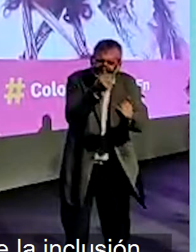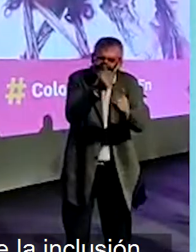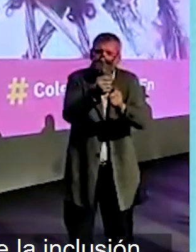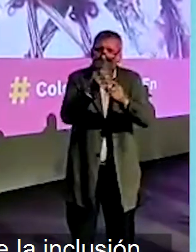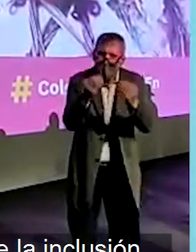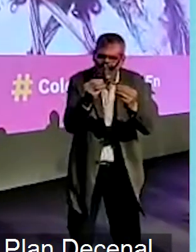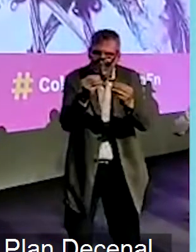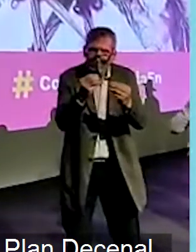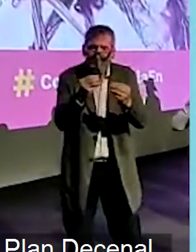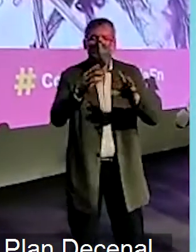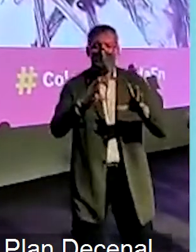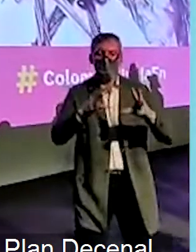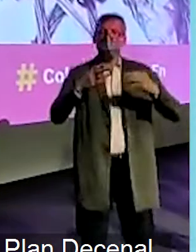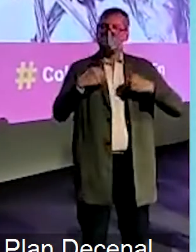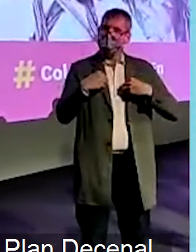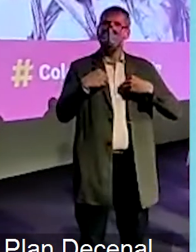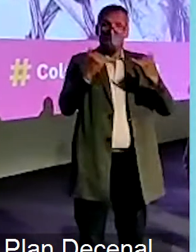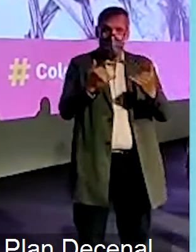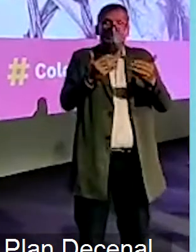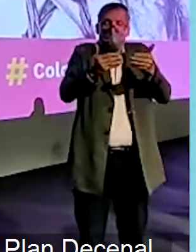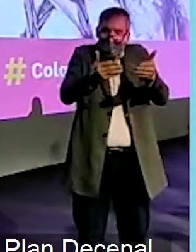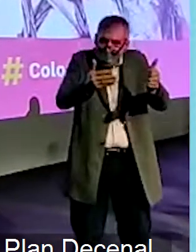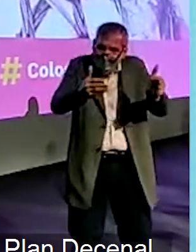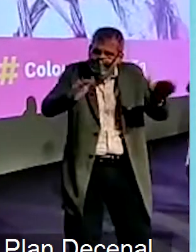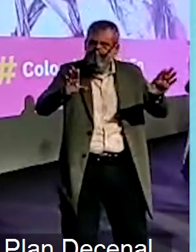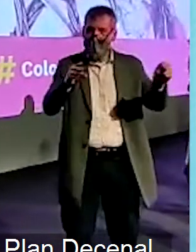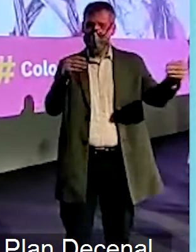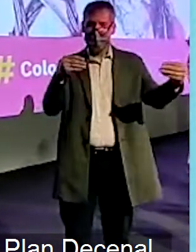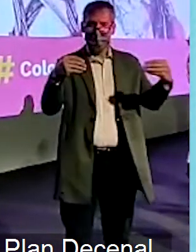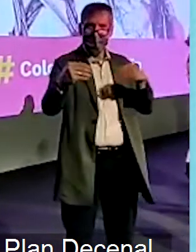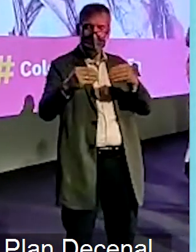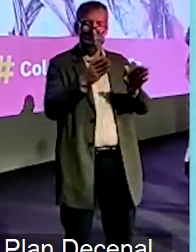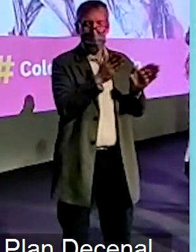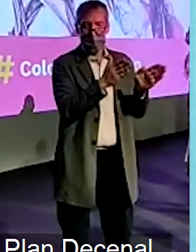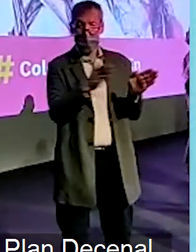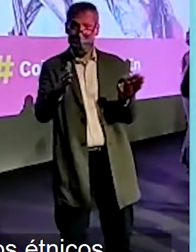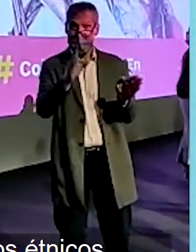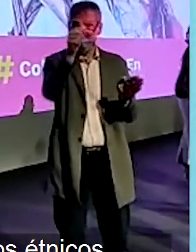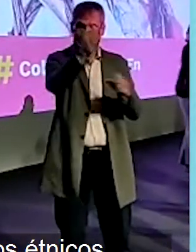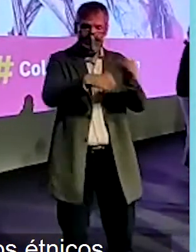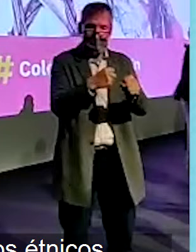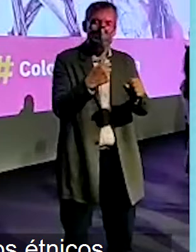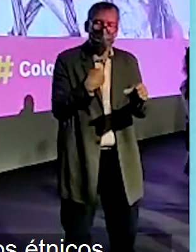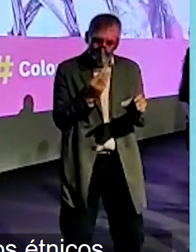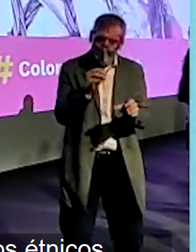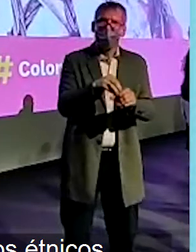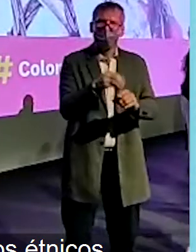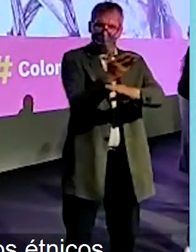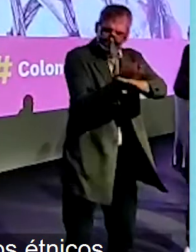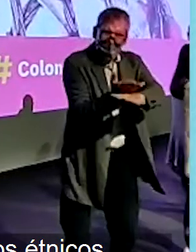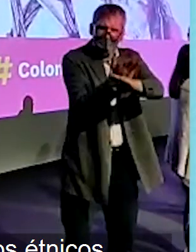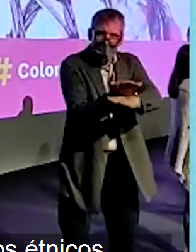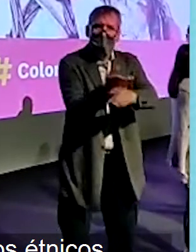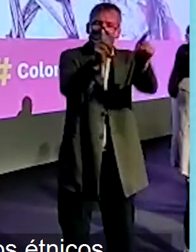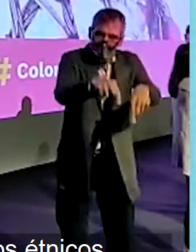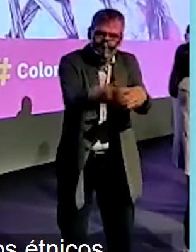logró abrir la puerta de la inclusión de nuestra lengua, flexibilizando un poco este plan decenal. Dejando claro que no solo